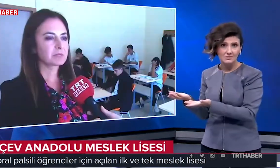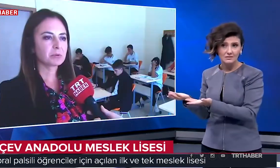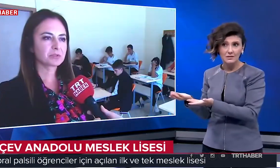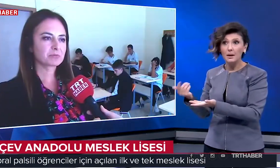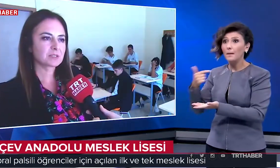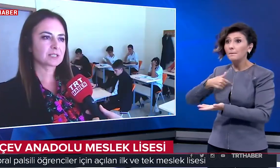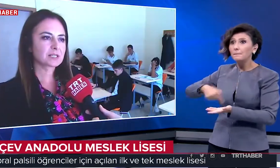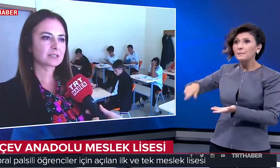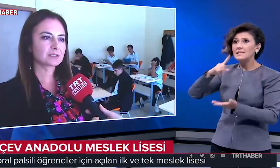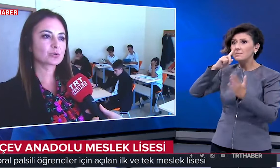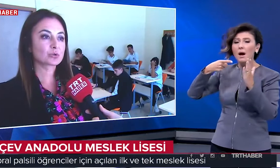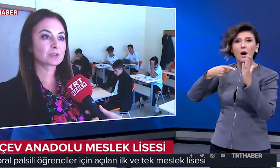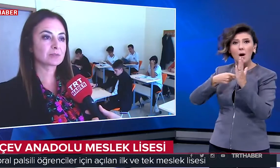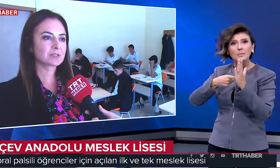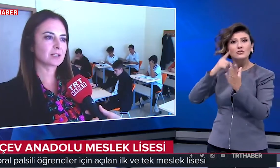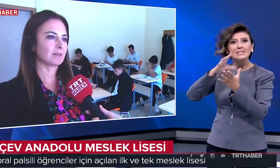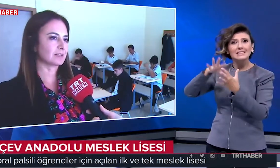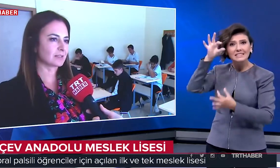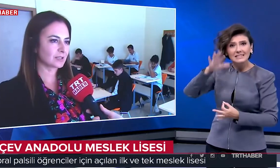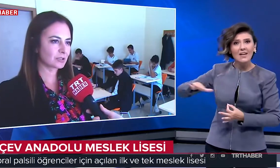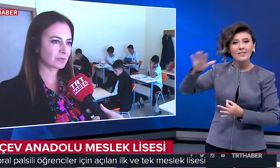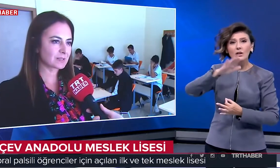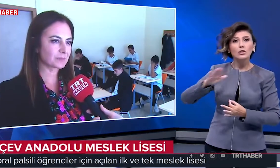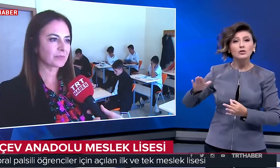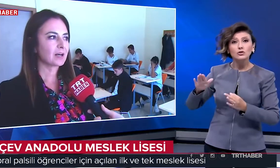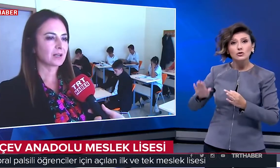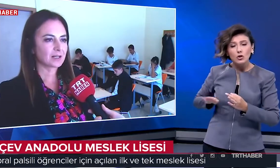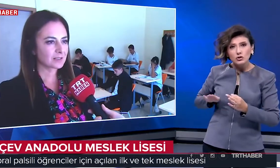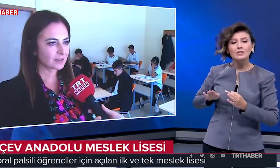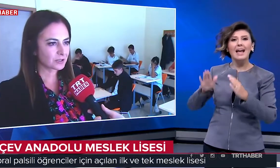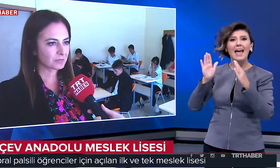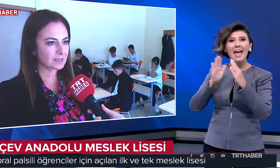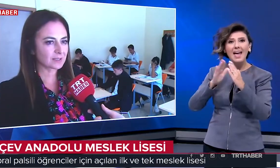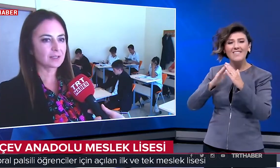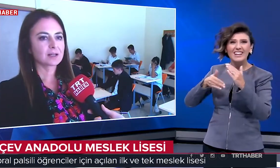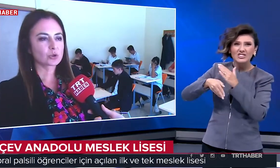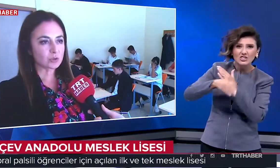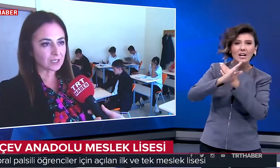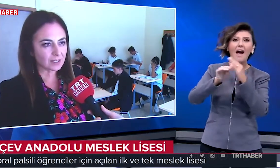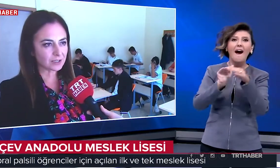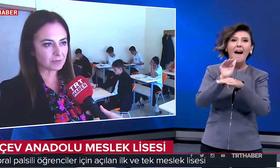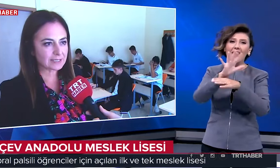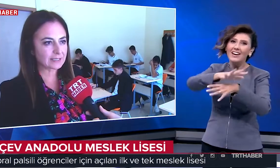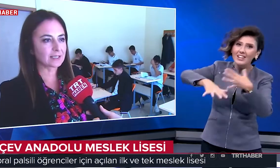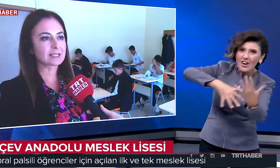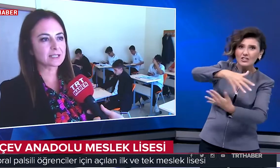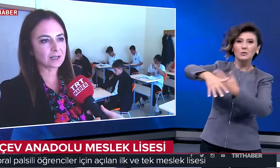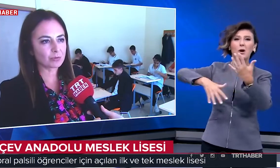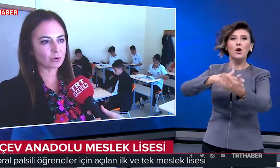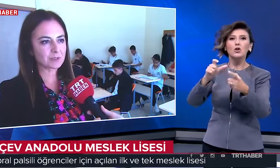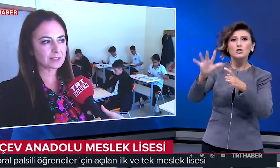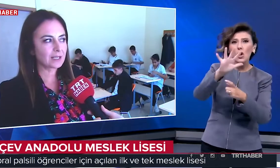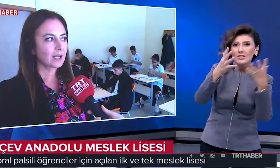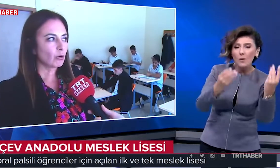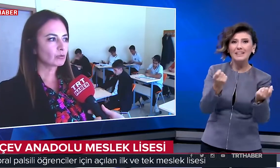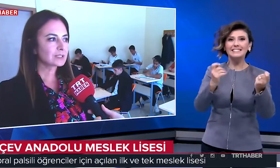Bizim amacımız insanların çocuklarımızın evlerinden çıkması, hayata karışması, sosyalleşmesi, iş sahibi